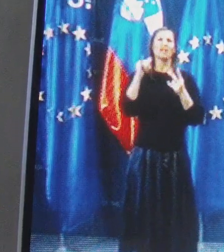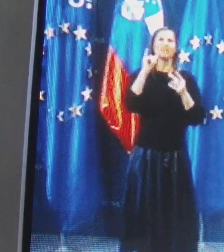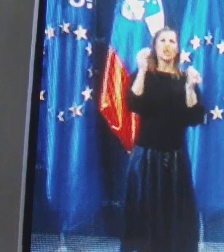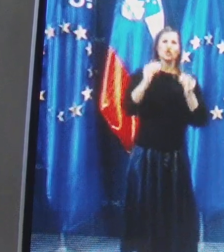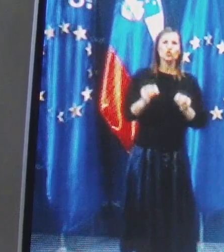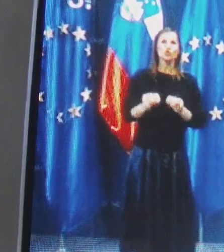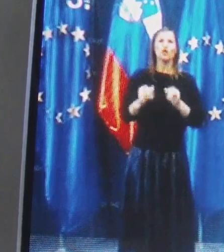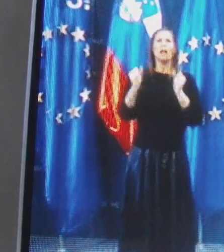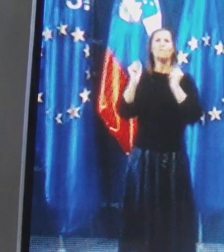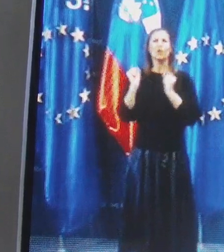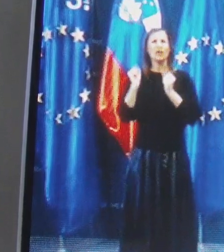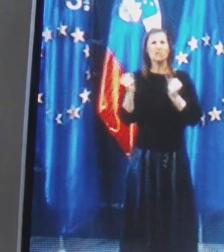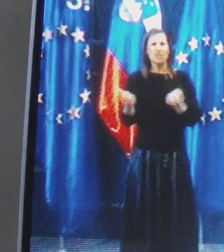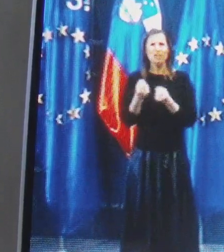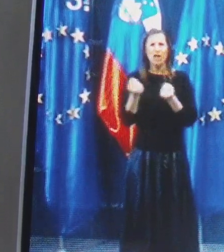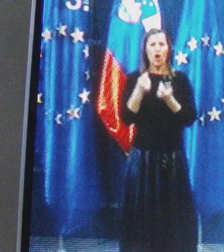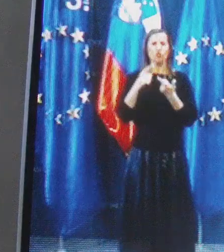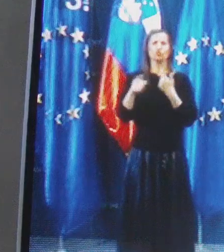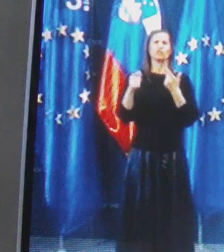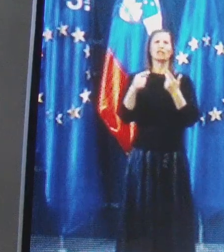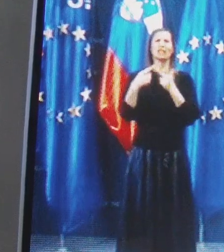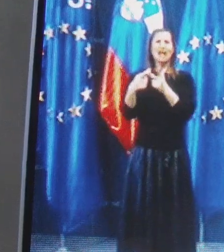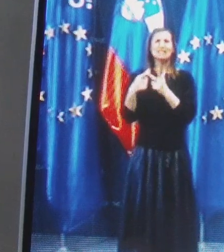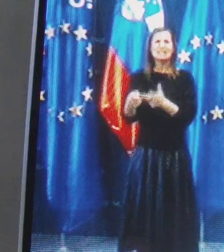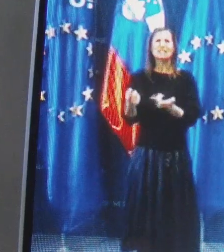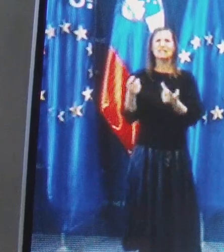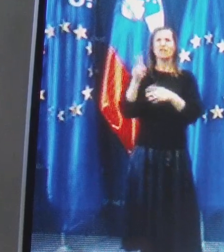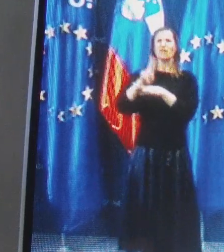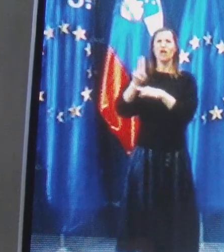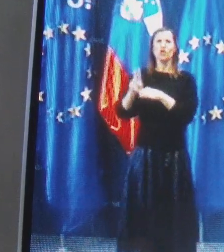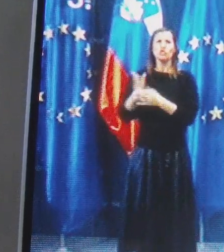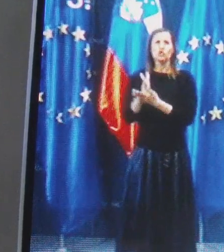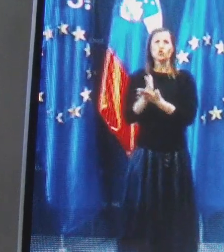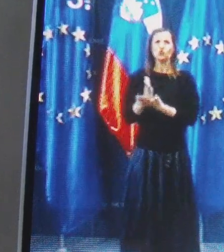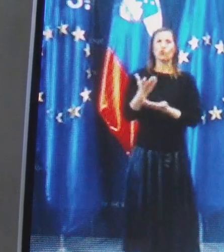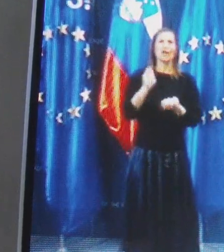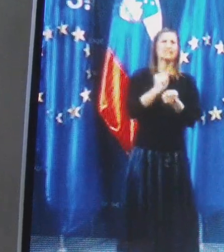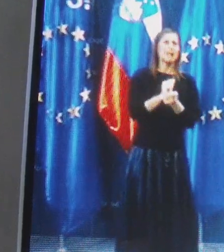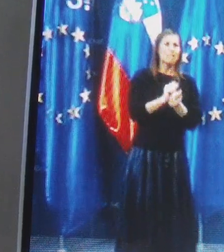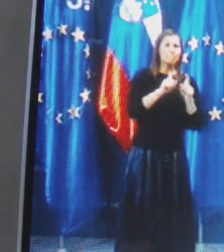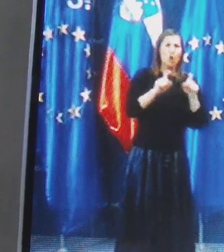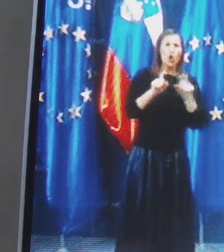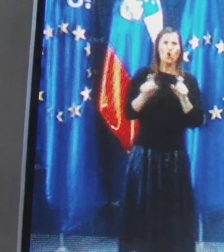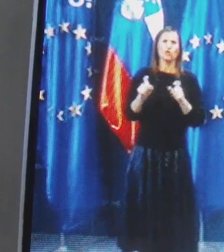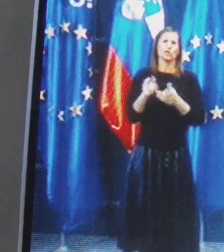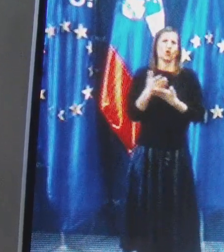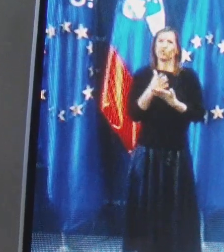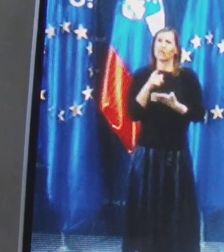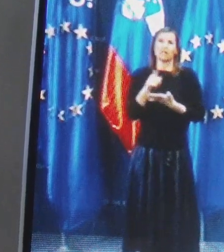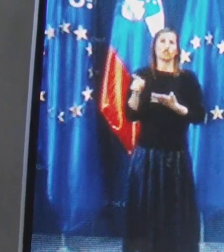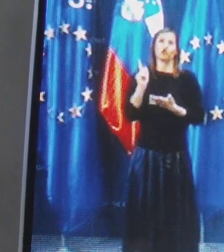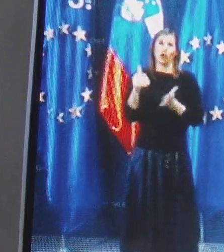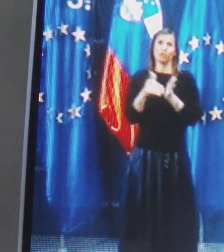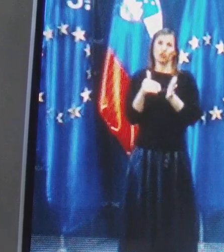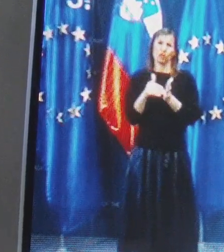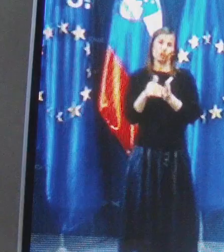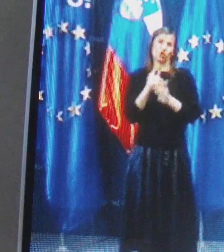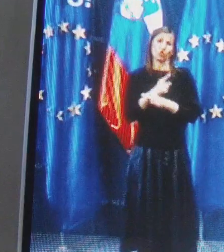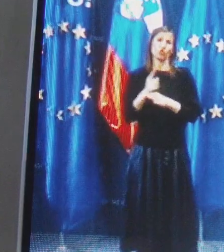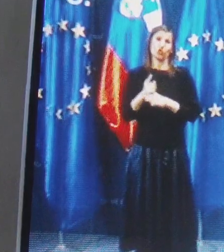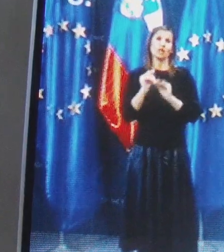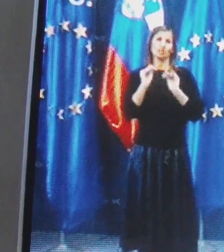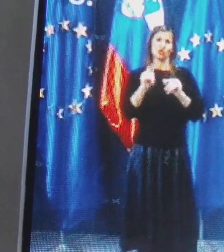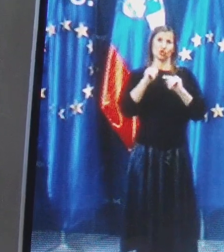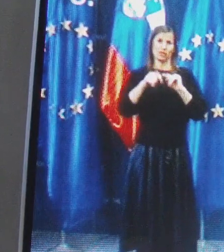pogrebne dejalnosti, taksisti, to ne naštevamo varnostne službe, zapori, vse tisto, kar seveda tudi potrebuje določena zašitna